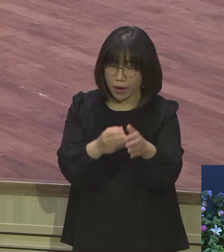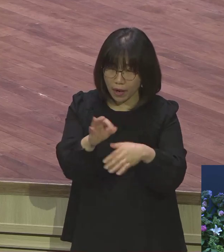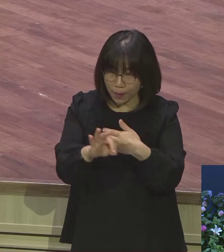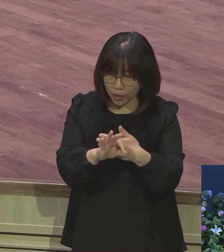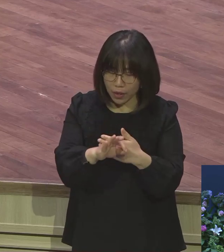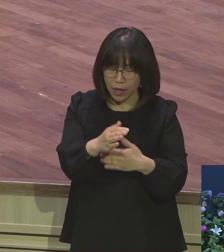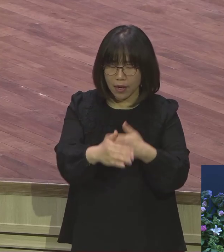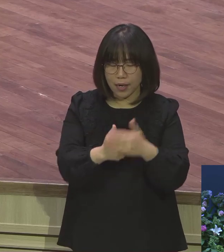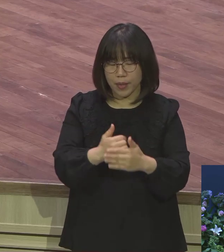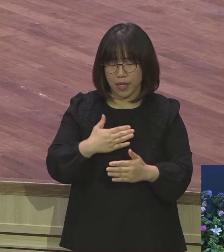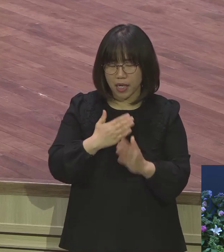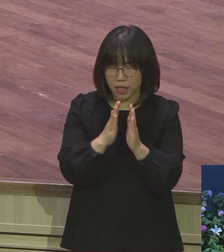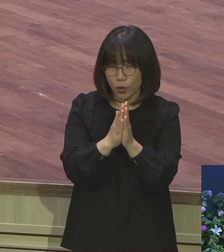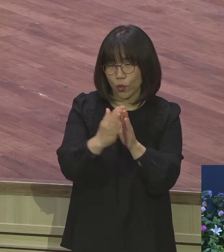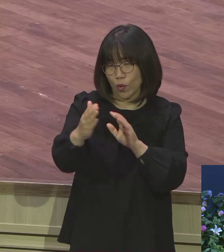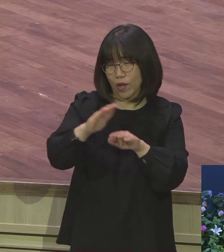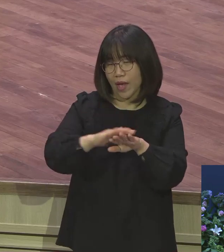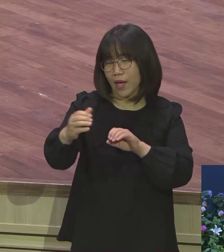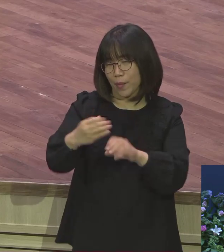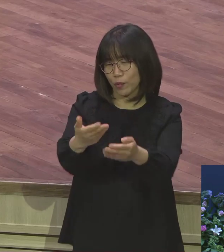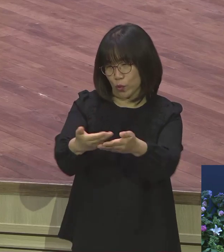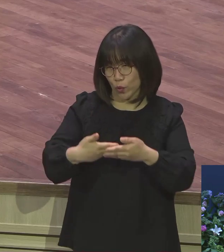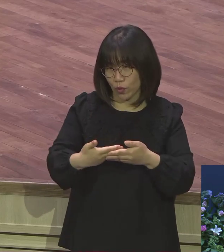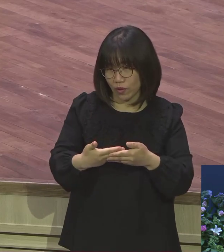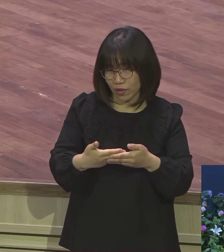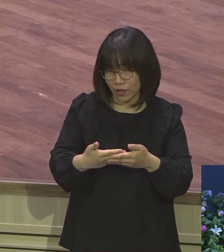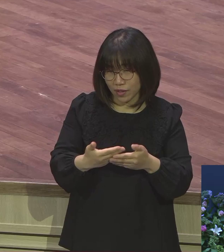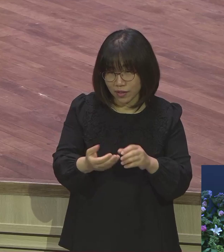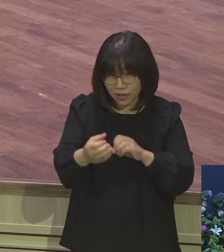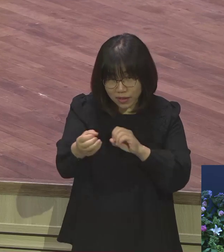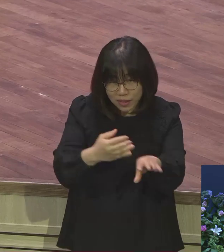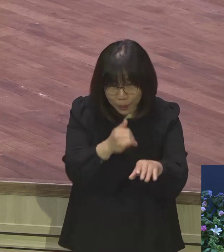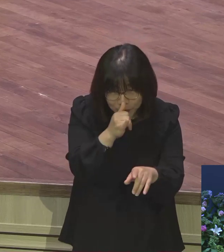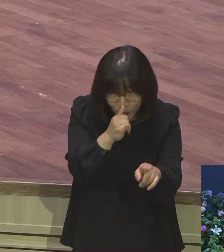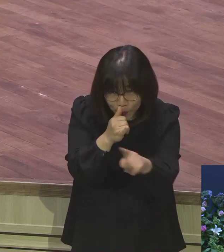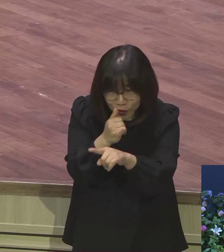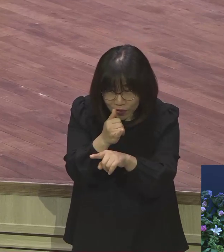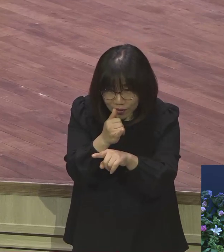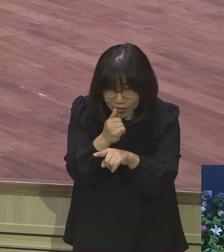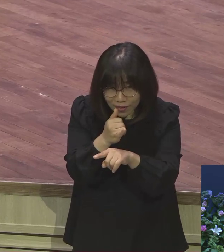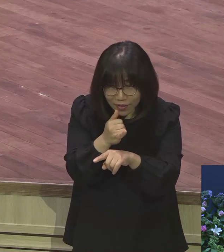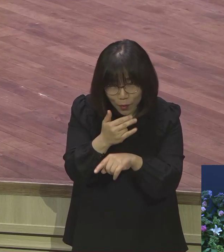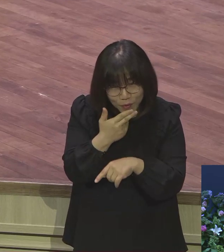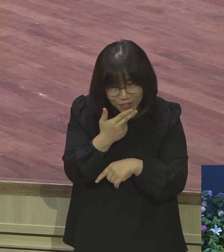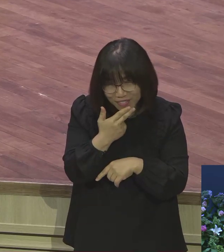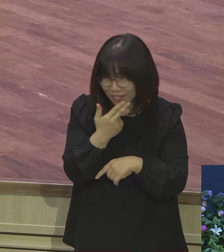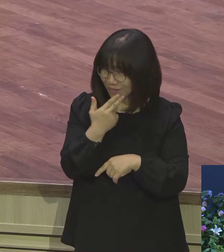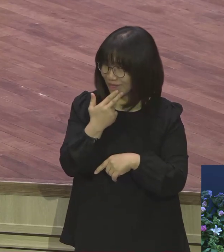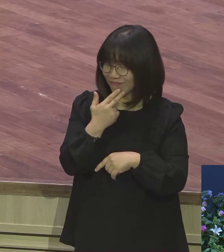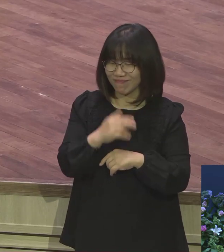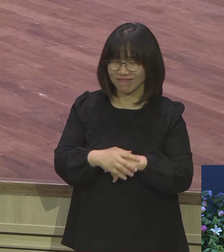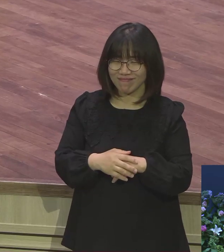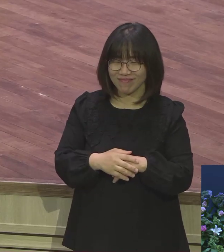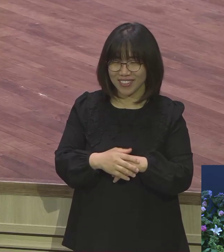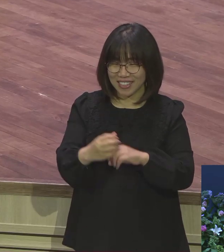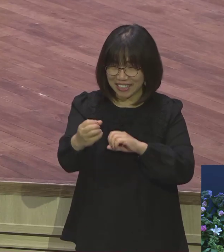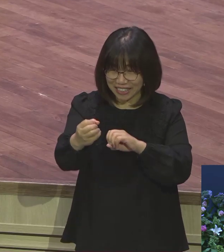해결 받으면서 손 들어봐. 많지? 많을 거야. 안 그러면 영원교에 나올 비록 뭐 있어.